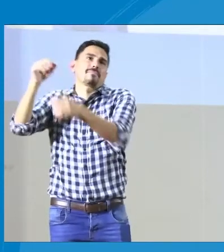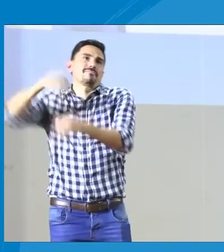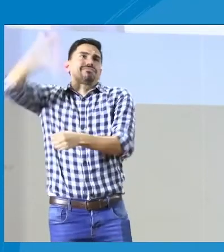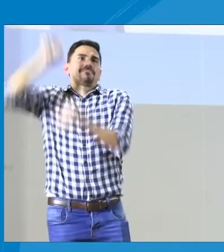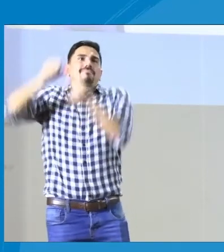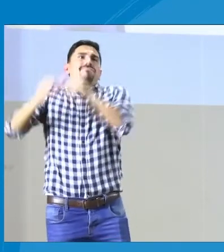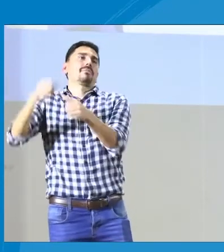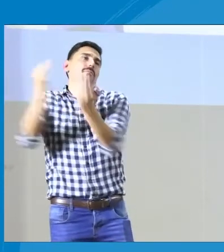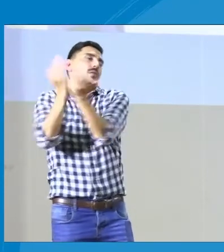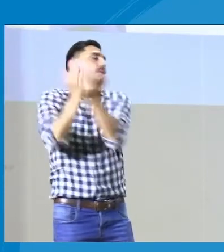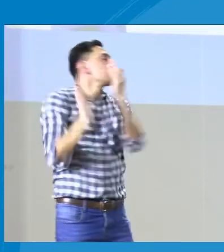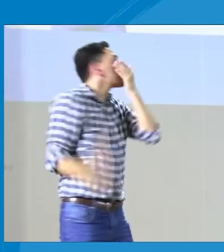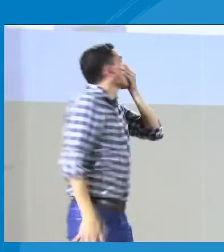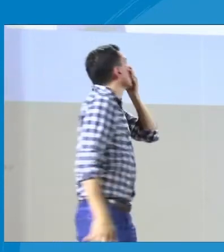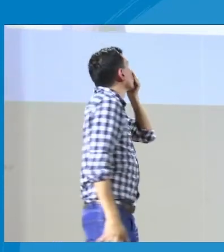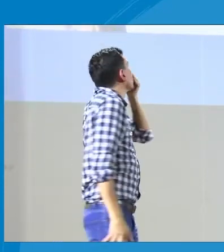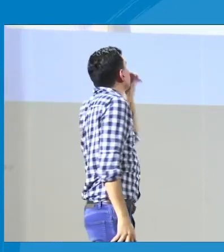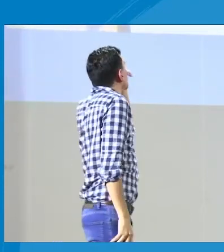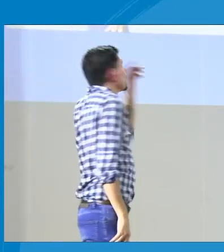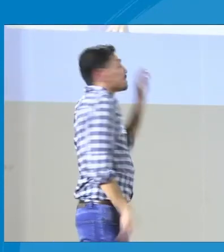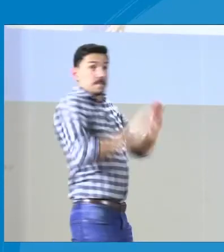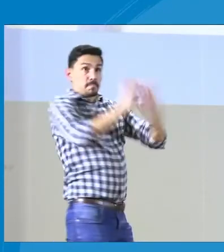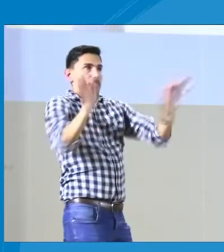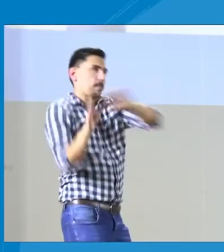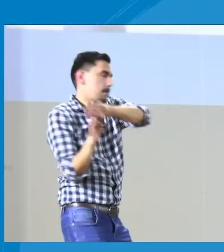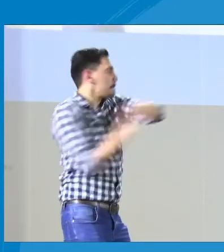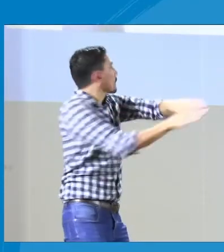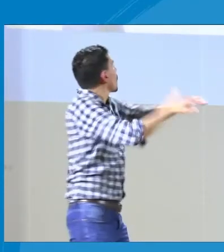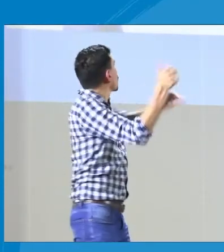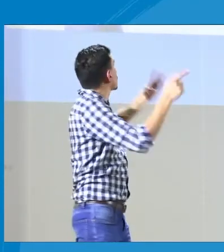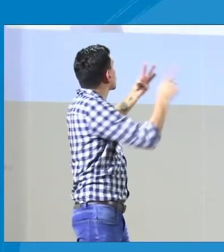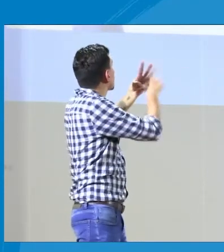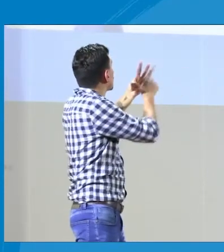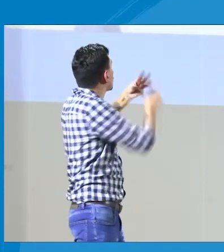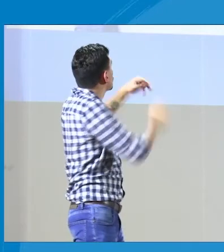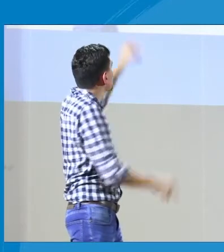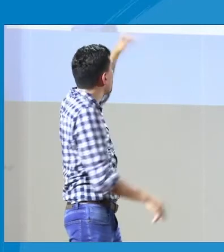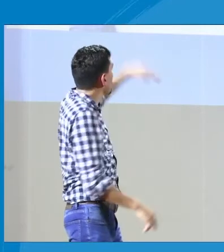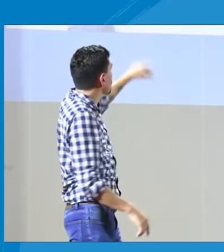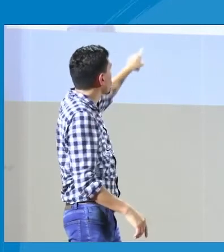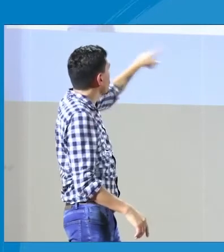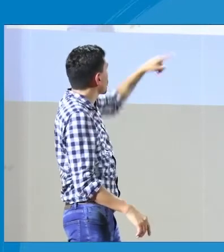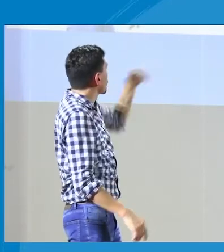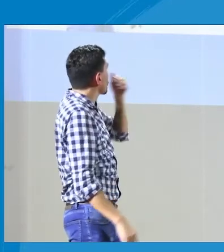este concurso docente a nivel nacional para que ingresen los profesionales a trabajar en el ámbito educativo.